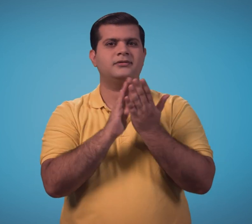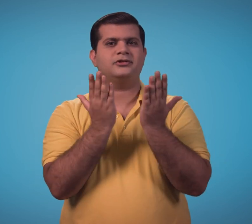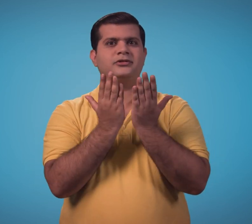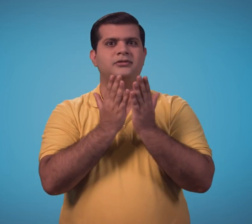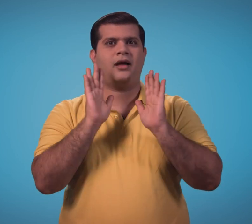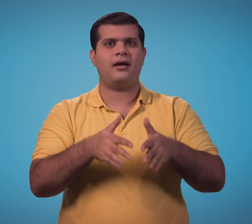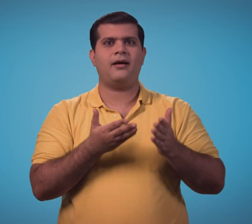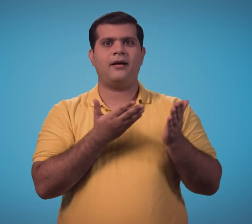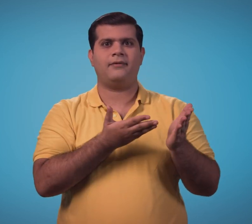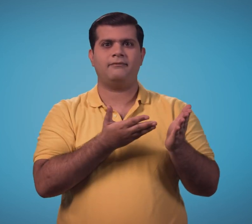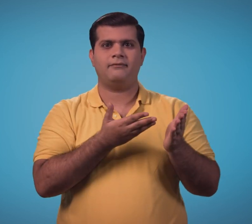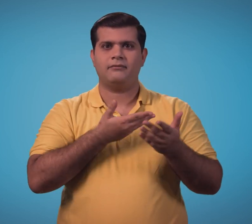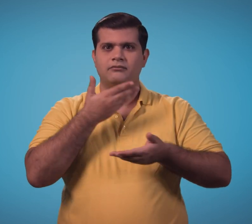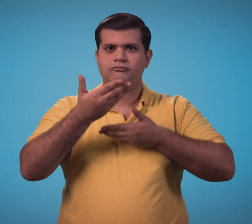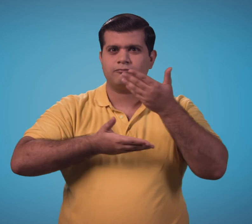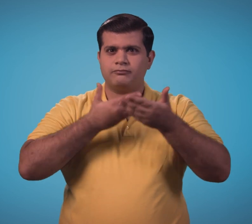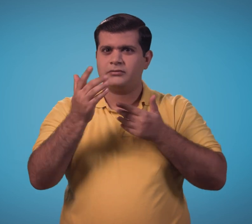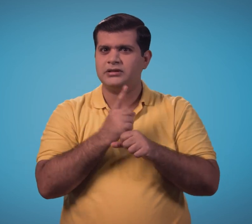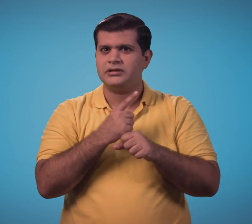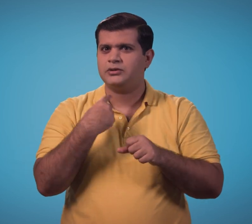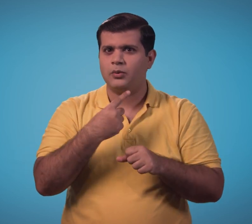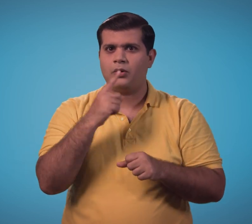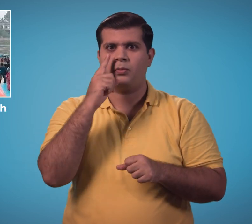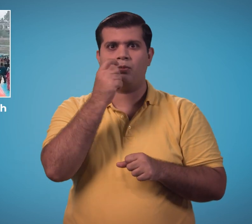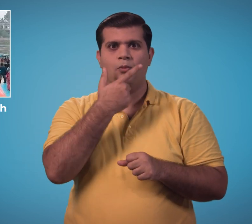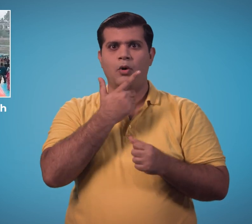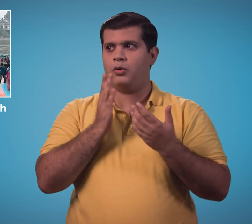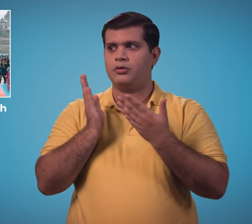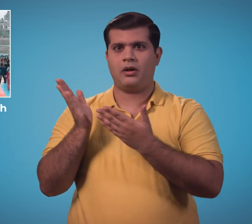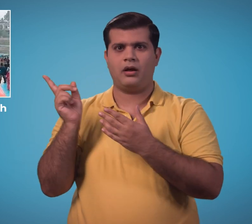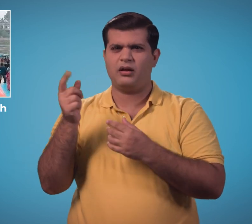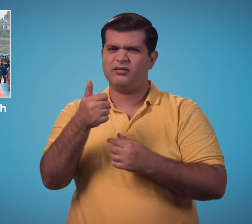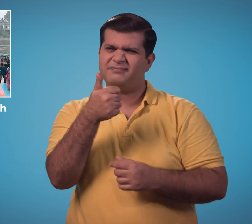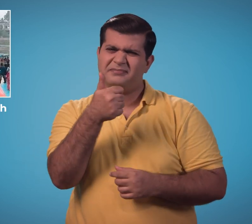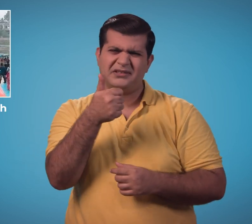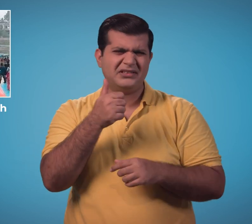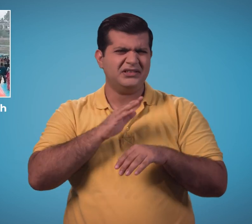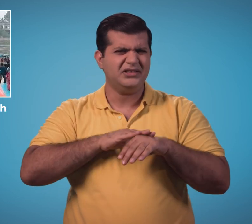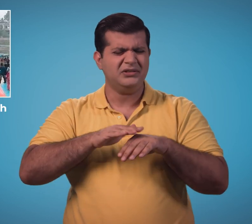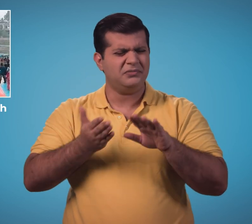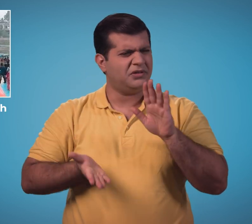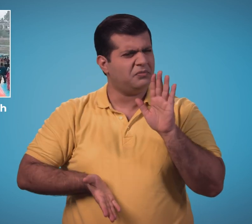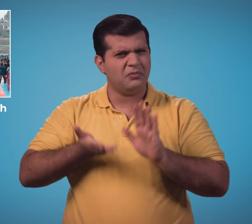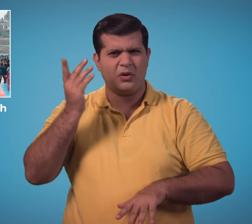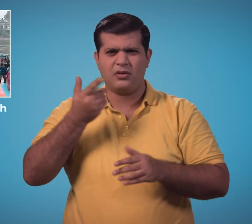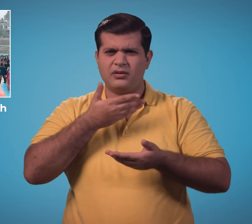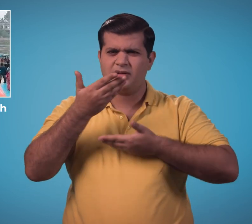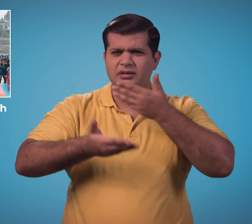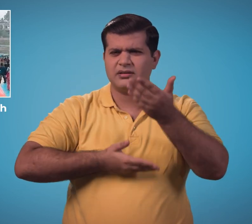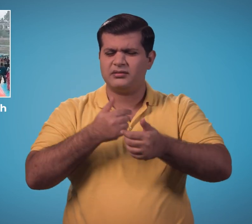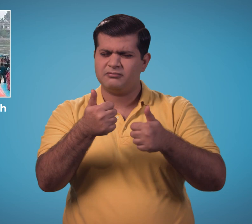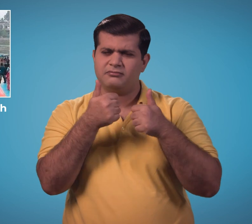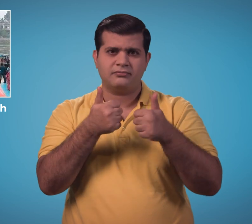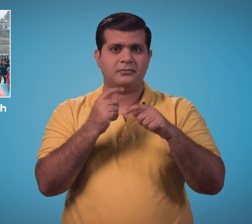आपकी दर पुखा के पास आपके लिए एक कोर्स है. इसे पढ़ाएंगी मोना शाह नाम की टीचर. यह एक उत्कुरुष्ट और बहुत ही अनुभवी टीचर है.